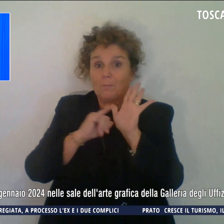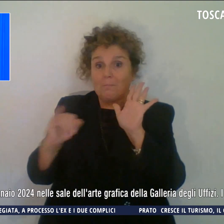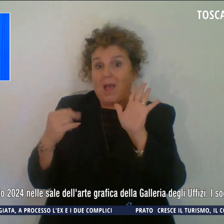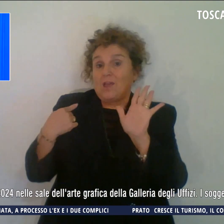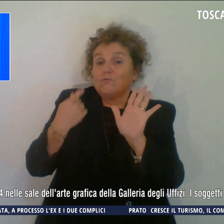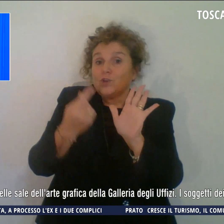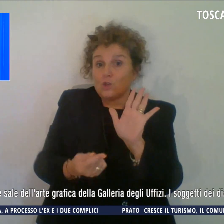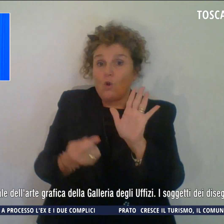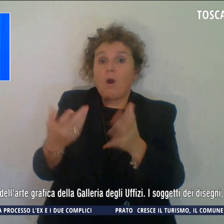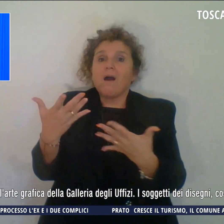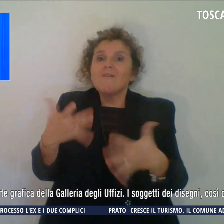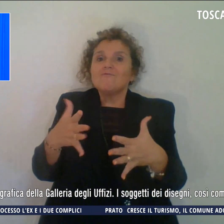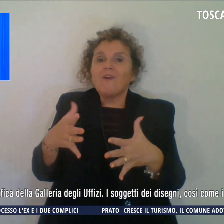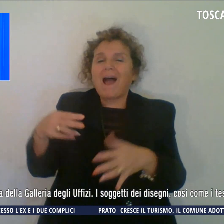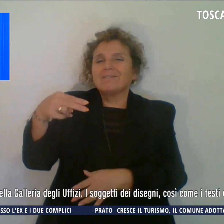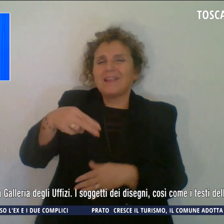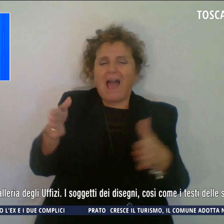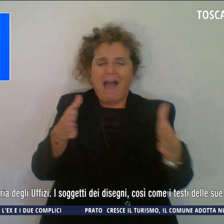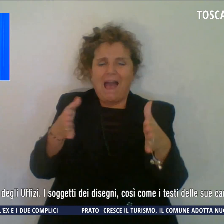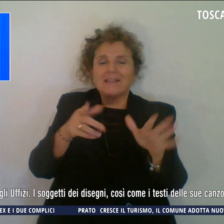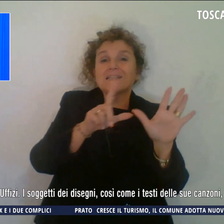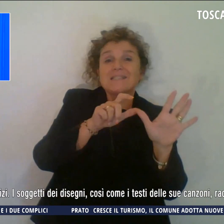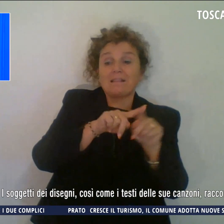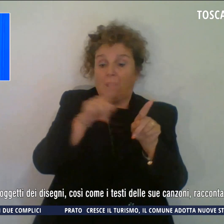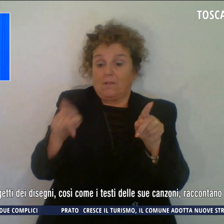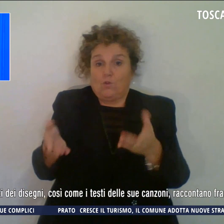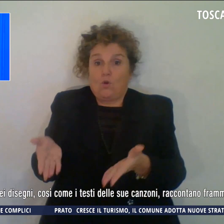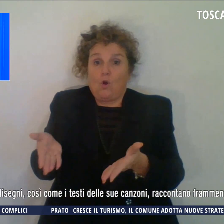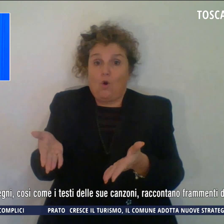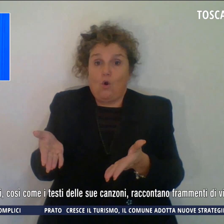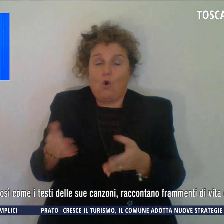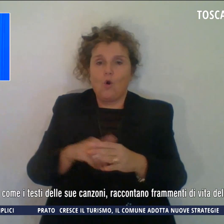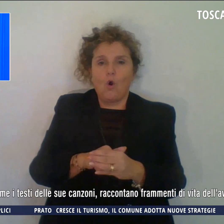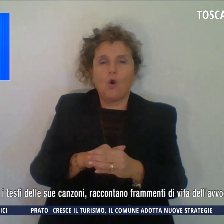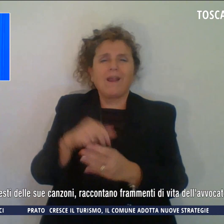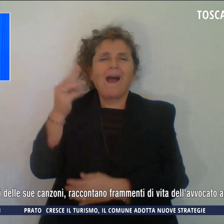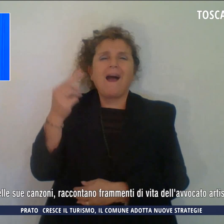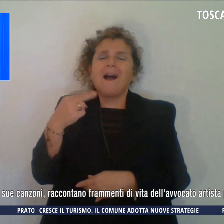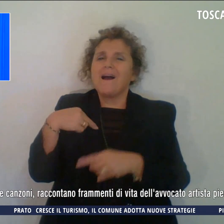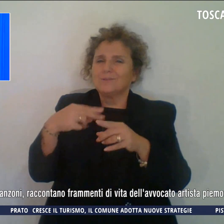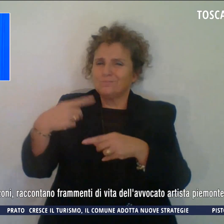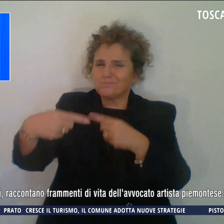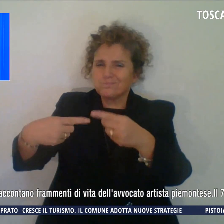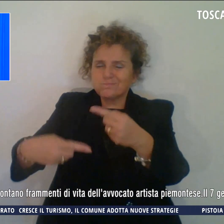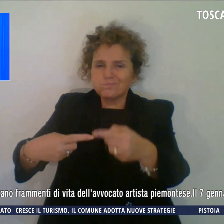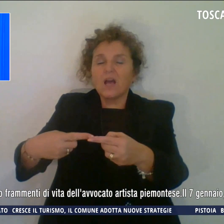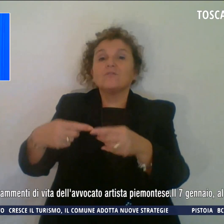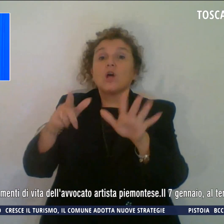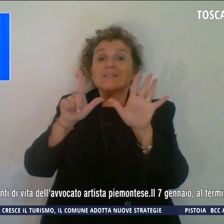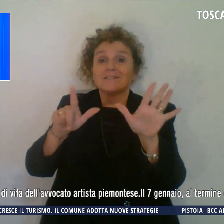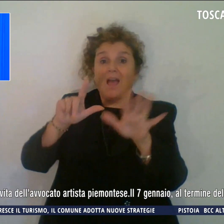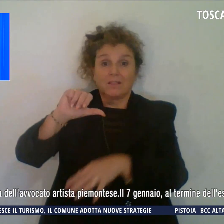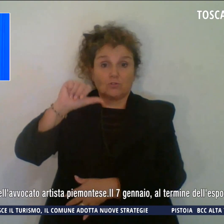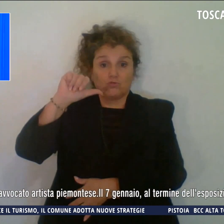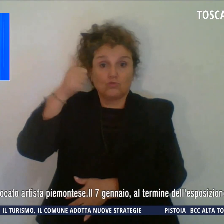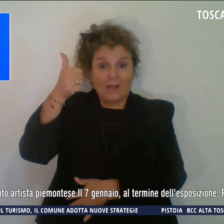realizzati dagli anni 70 ad ora. La rassegna prosegue fino al 7 gennaio nelle